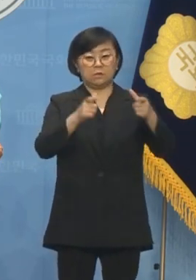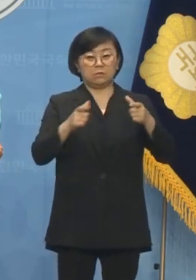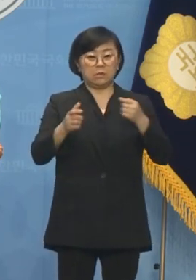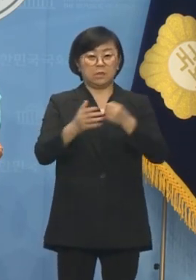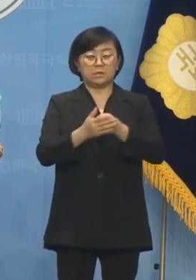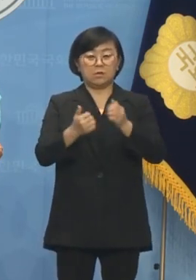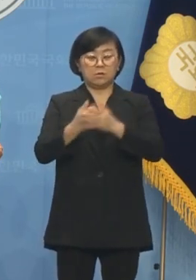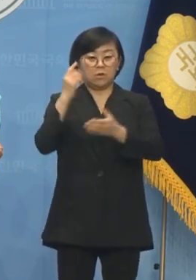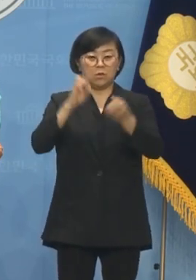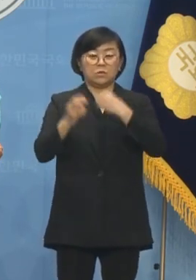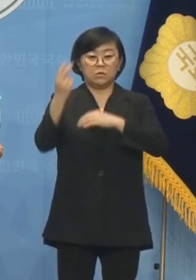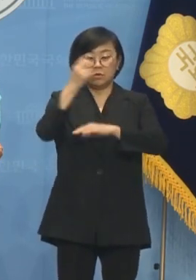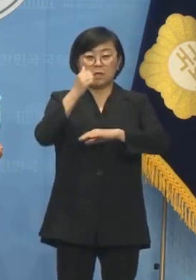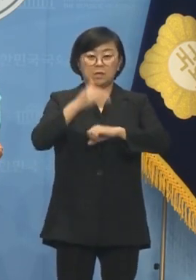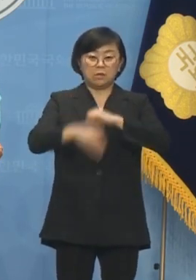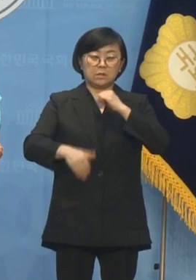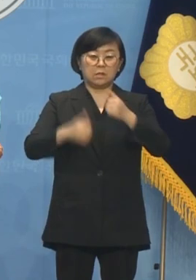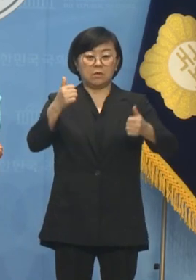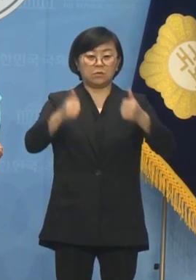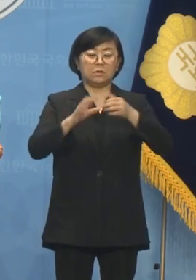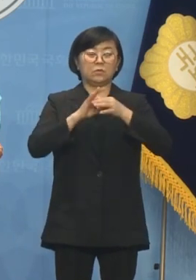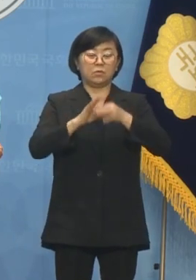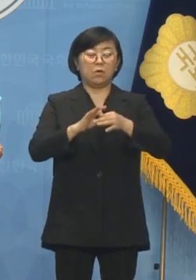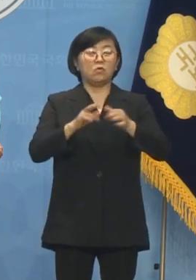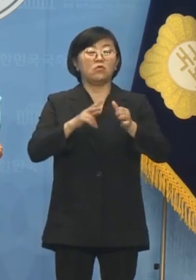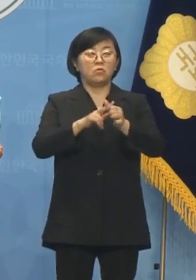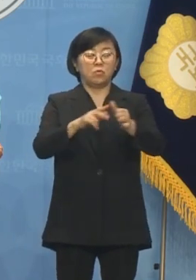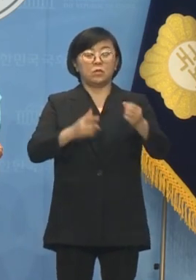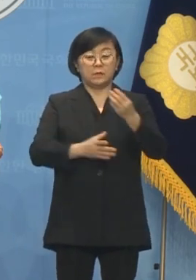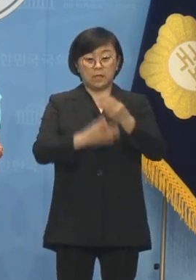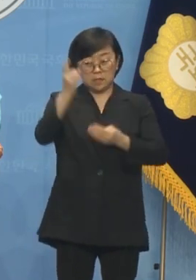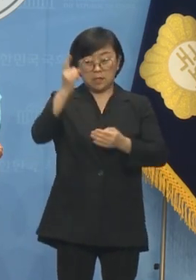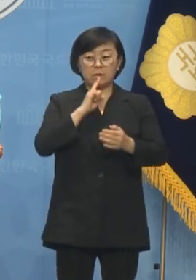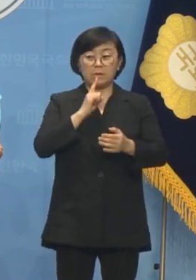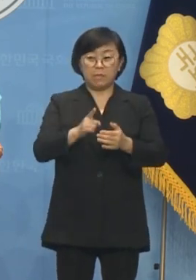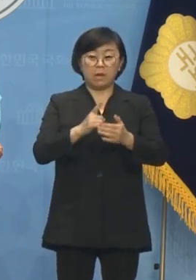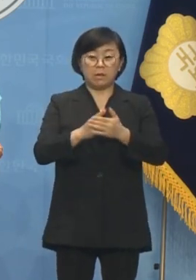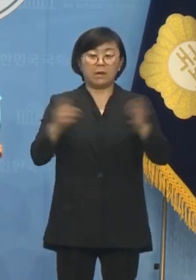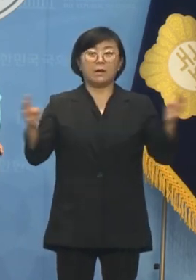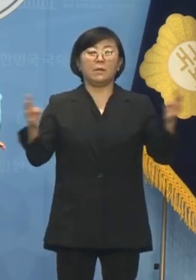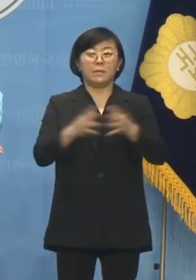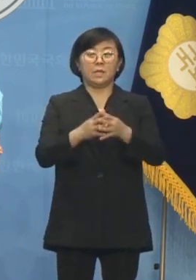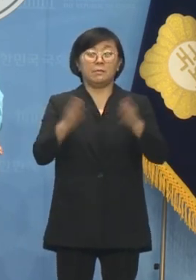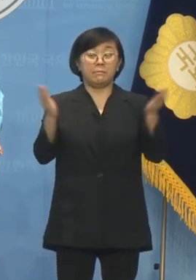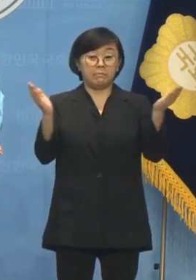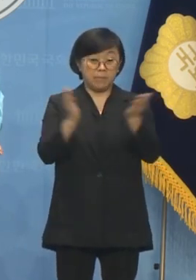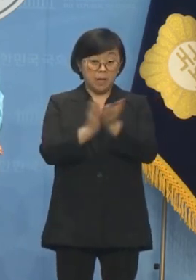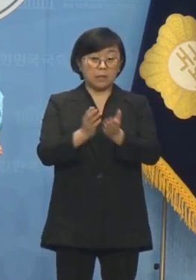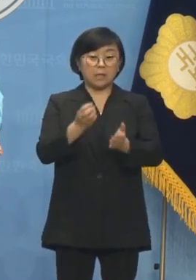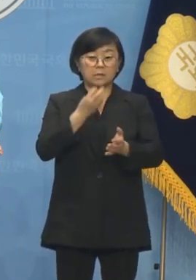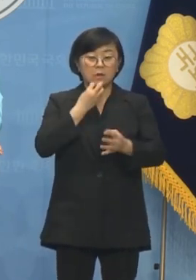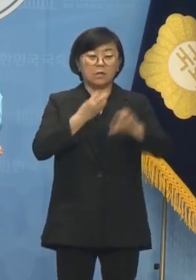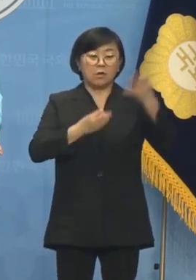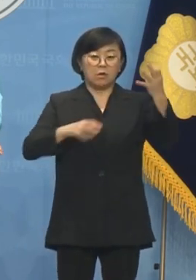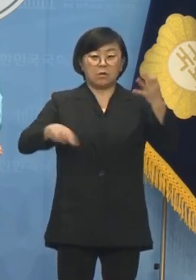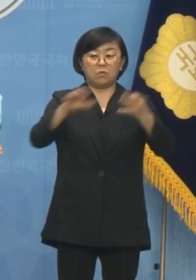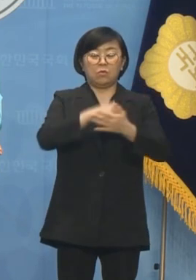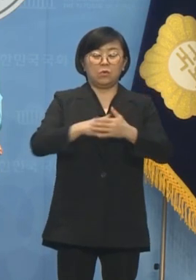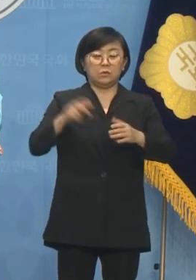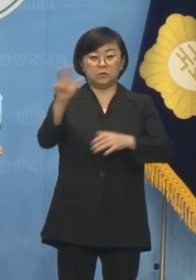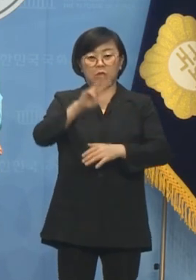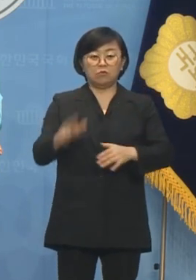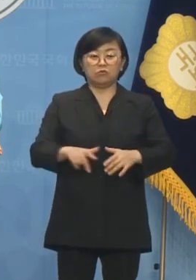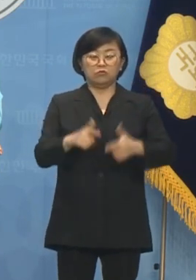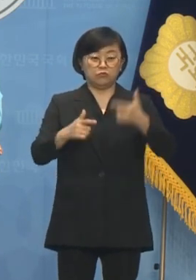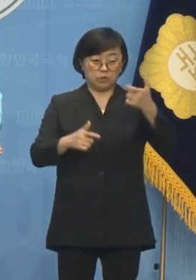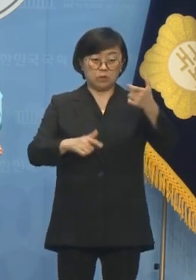여론조사 방식의 경선을 통해 후보를 단일화한다라는 그 합의에 따라 서울 14곳 등 전국 60여